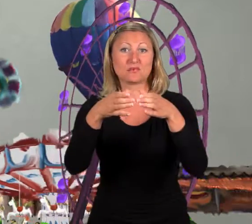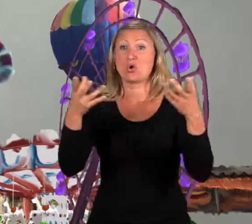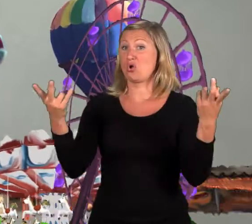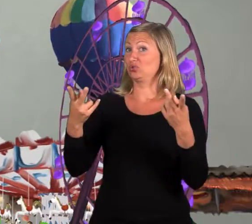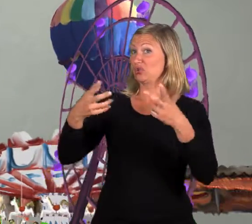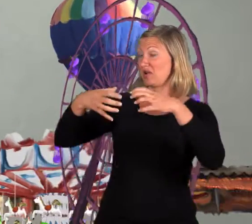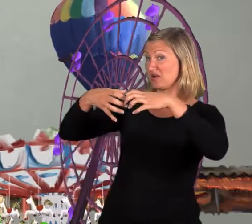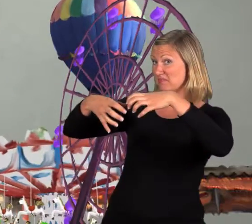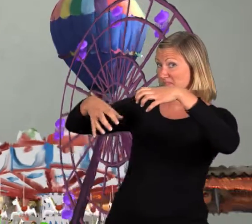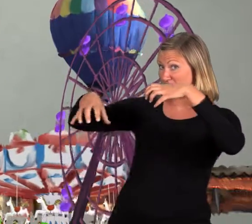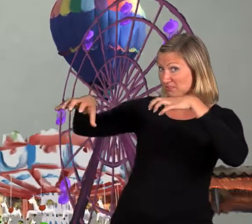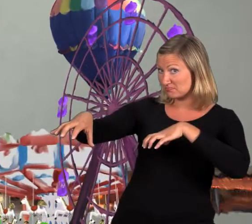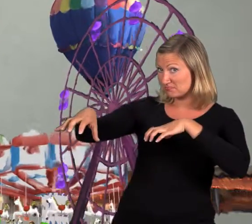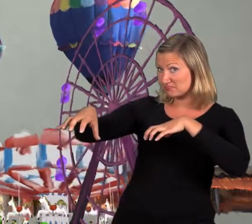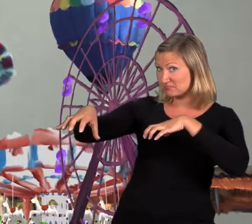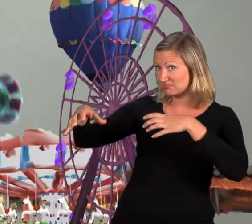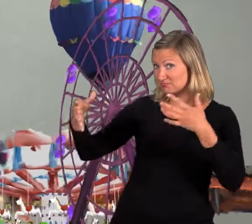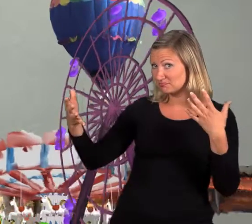Miteinanders sind Oder eben nicht